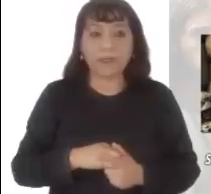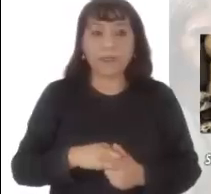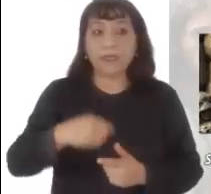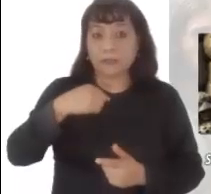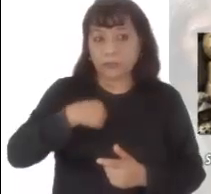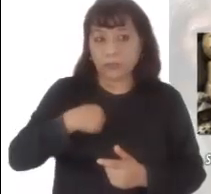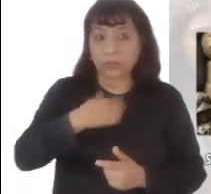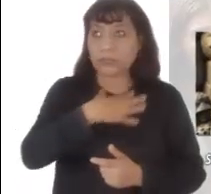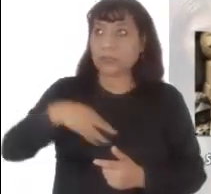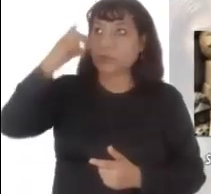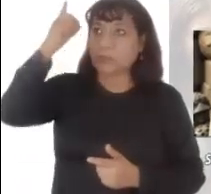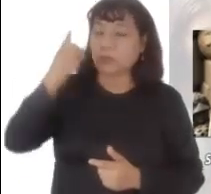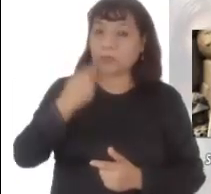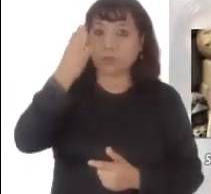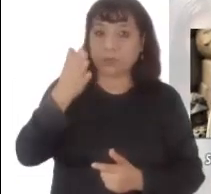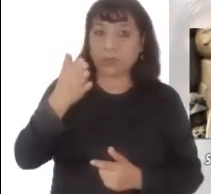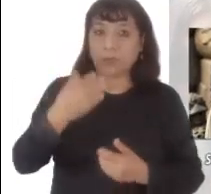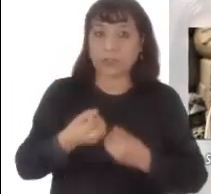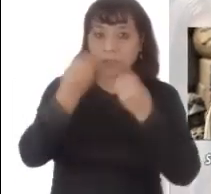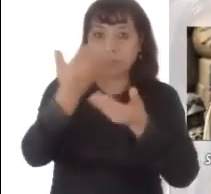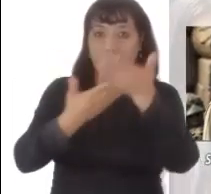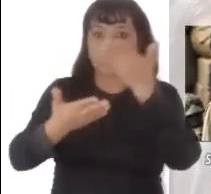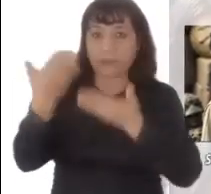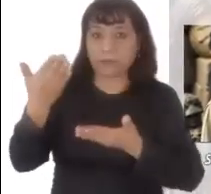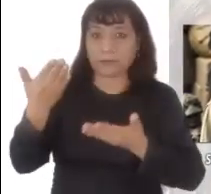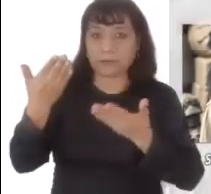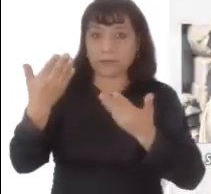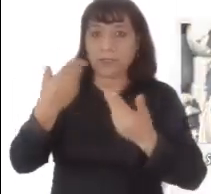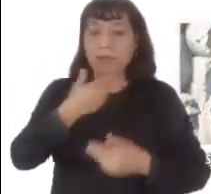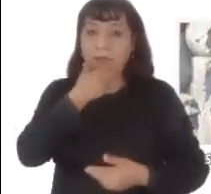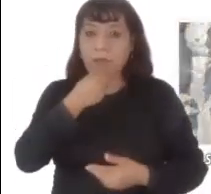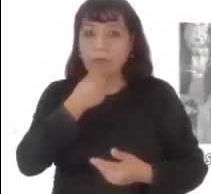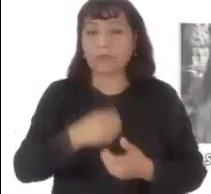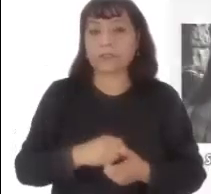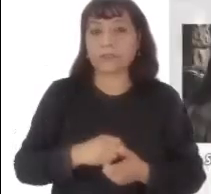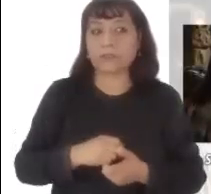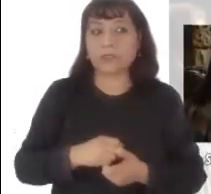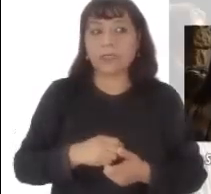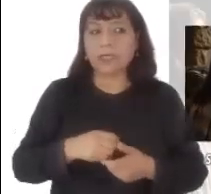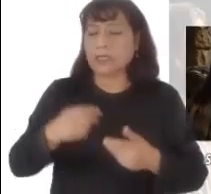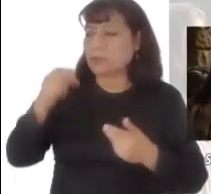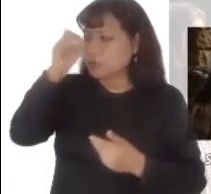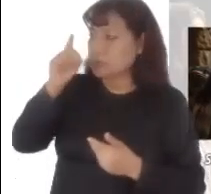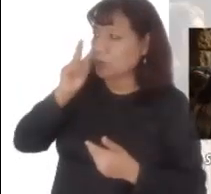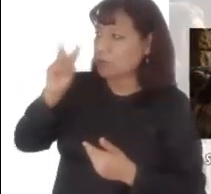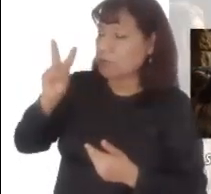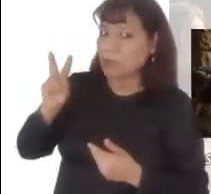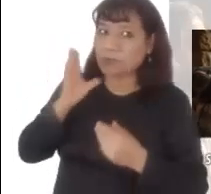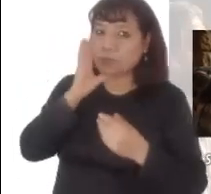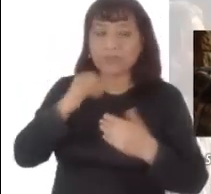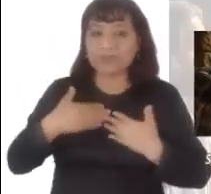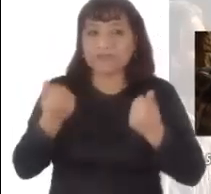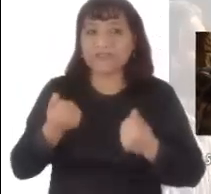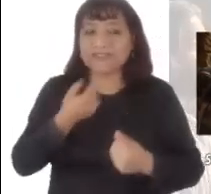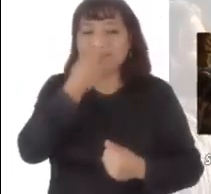El Hijo del Hombre va a ser entregado en manos de los hombres. Pero ellos no entendieron estas palabras,